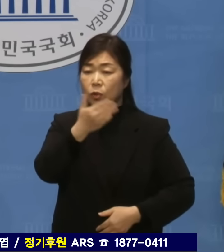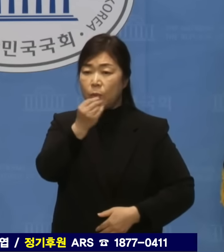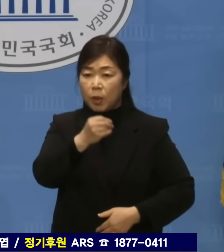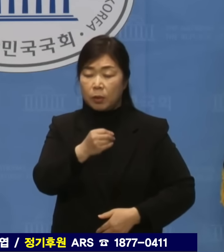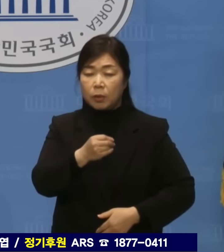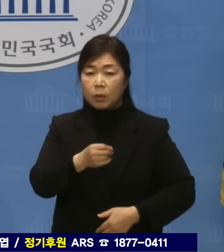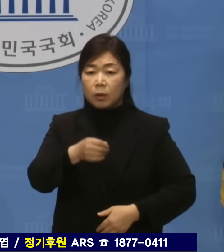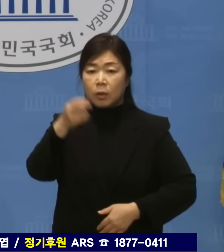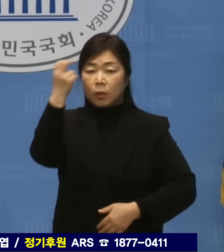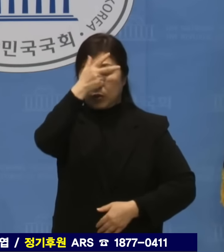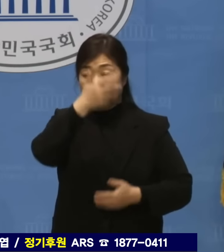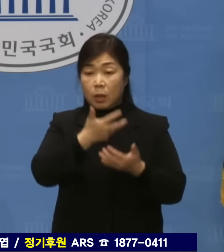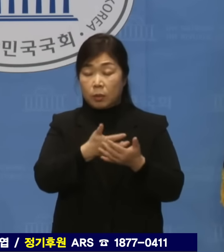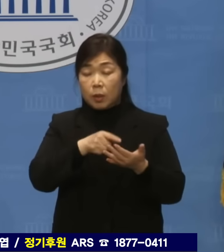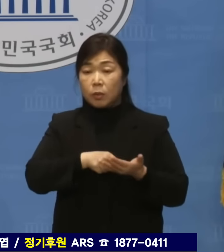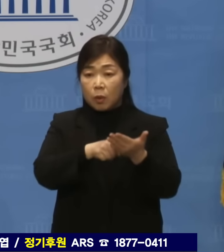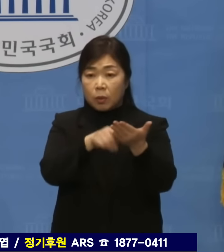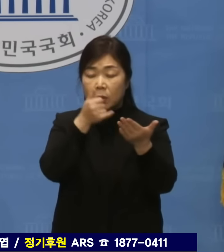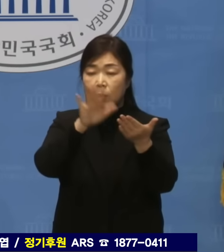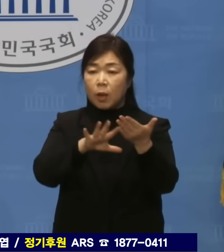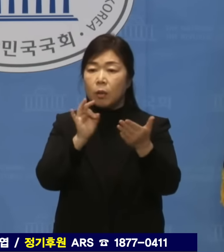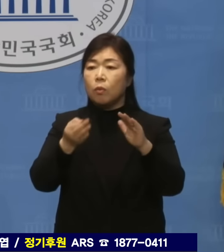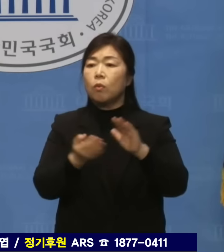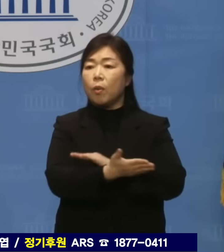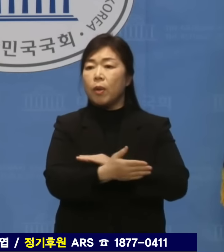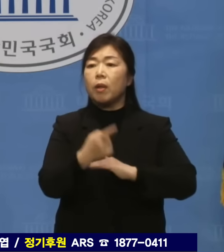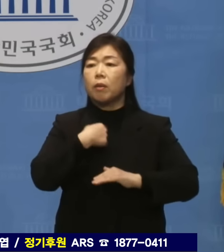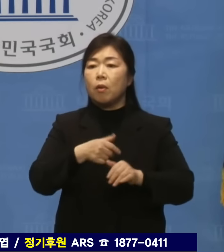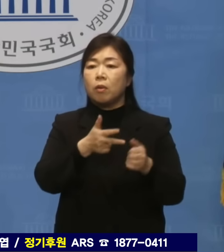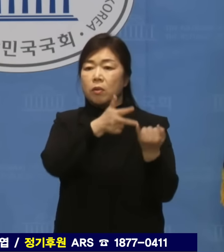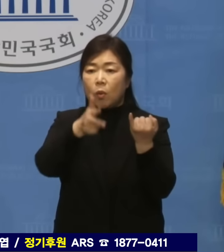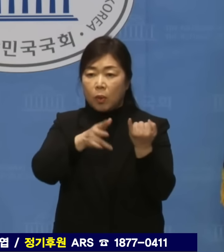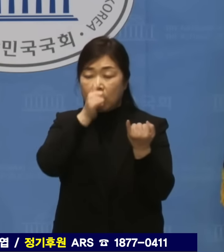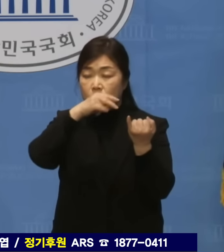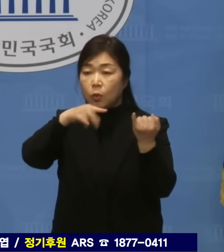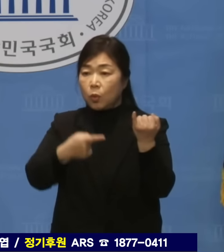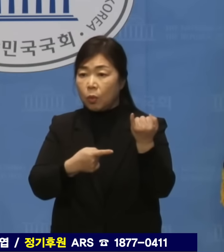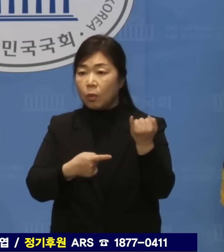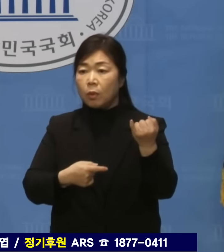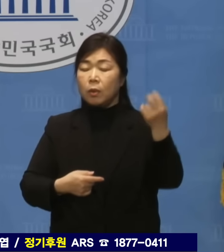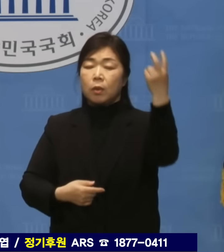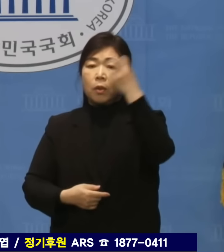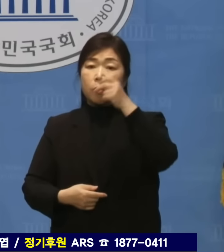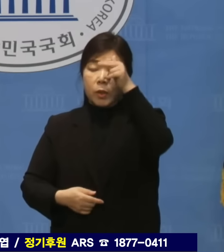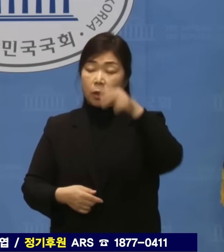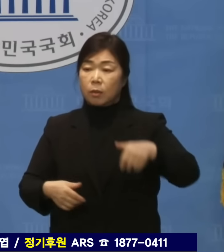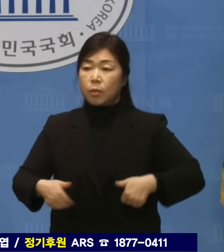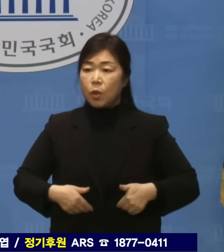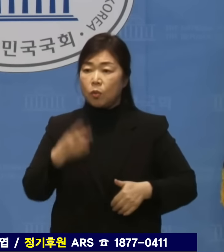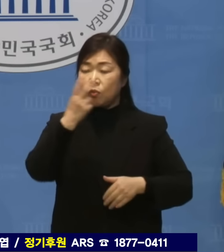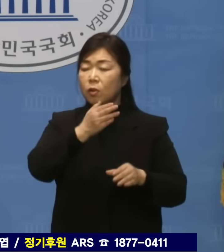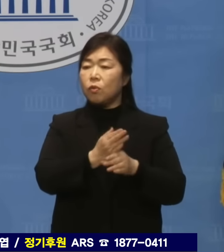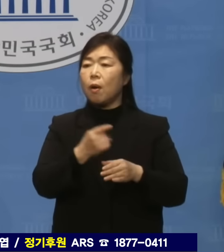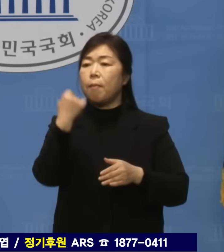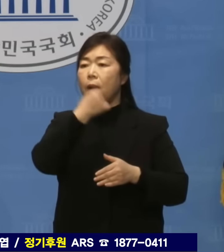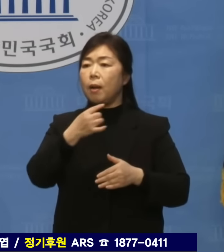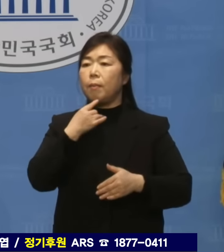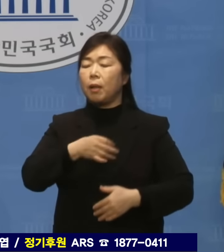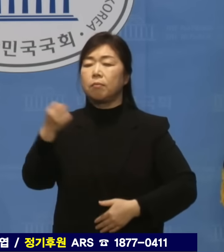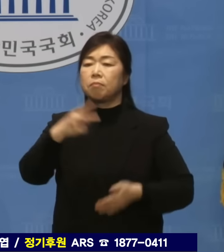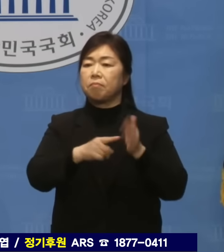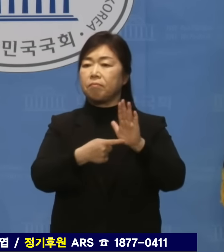의견서가 있어도 뇌물을 수수하는 영상이 나와도 검찰은 필요한 수사를 진행하고 있다는 말만